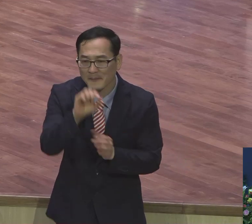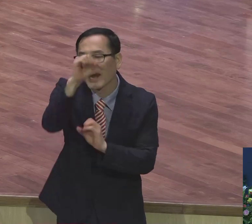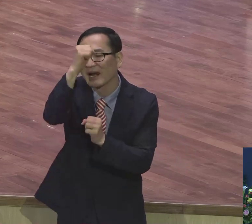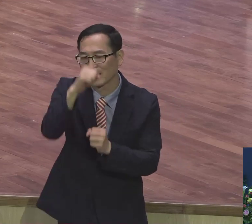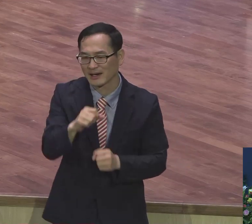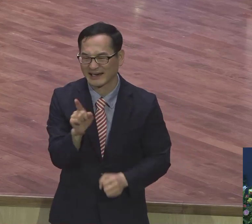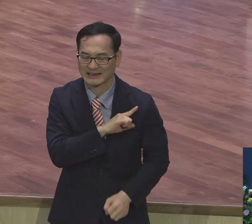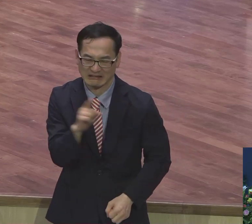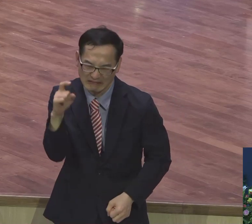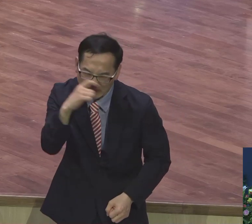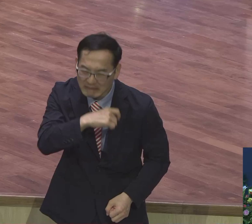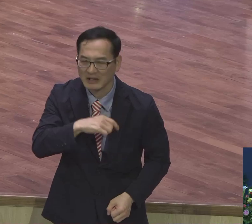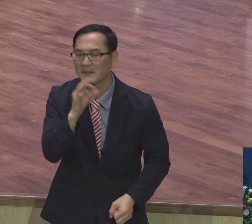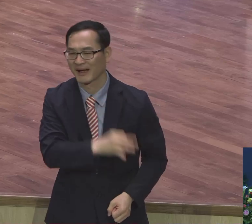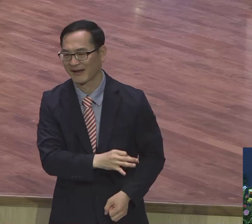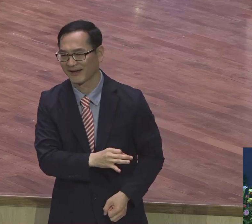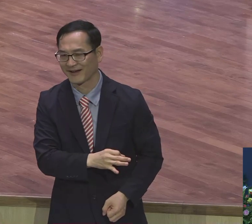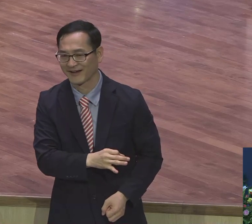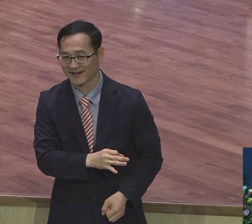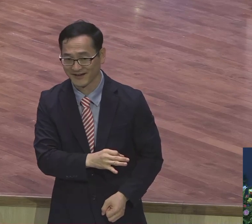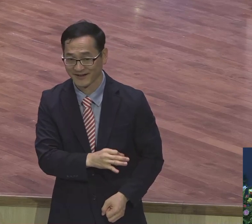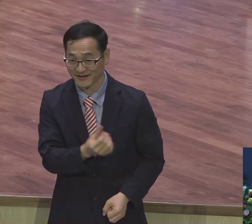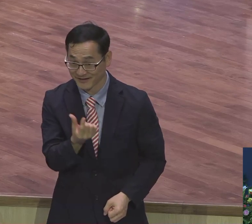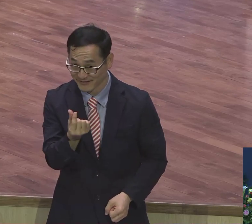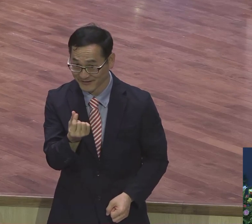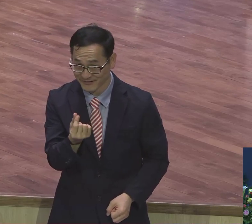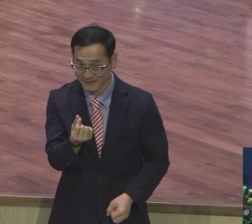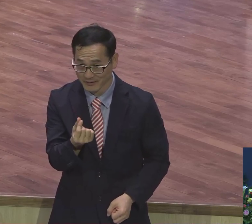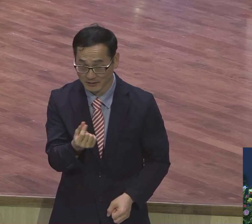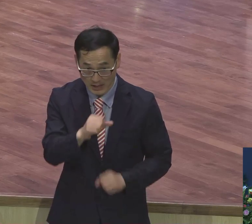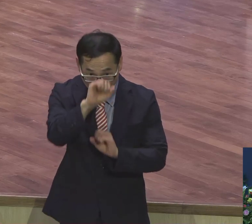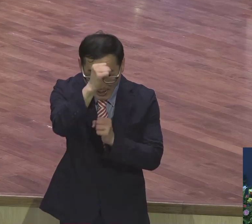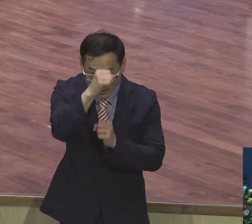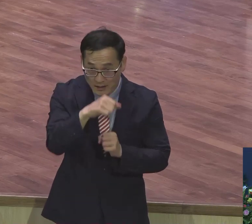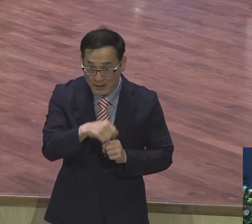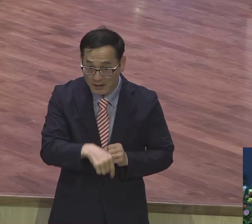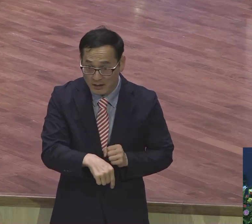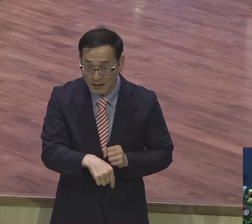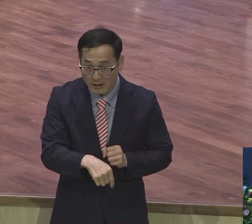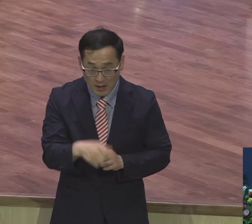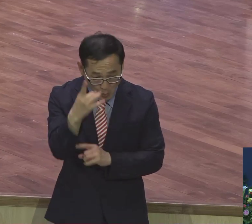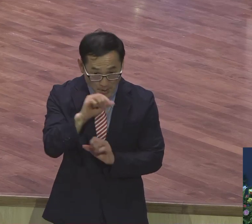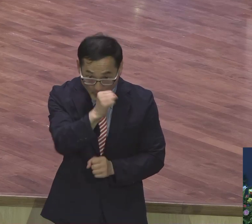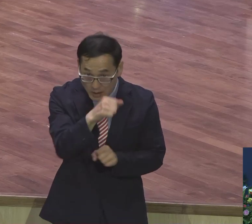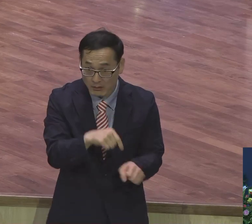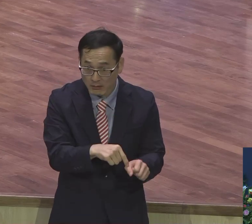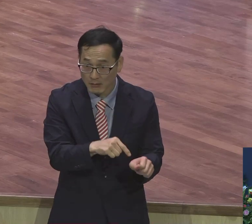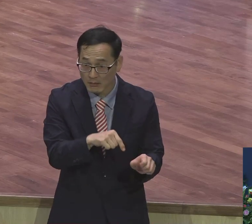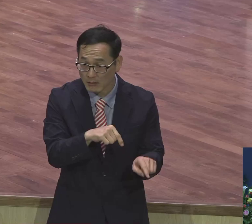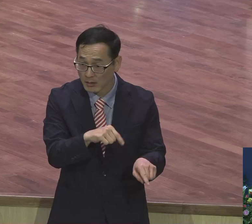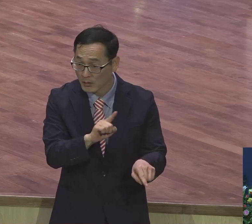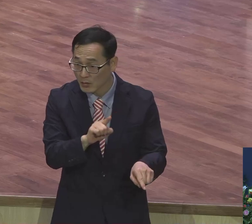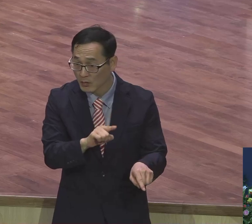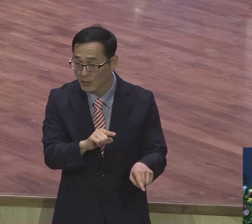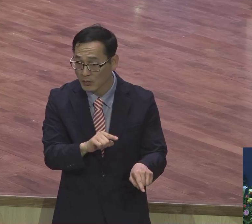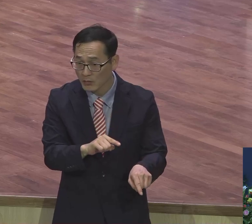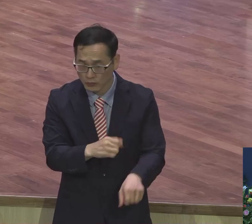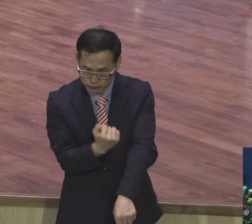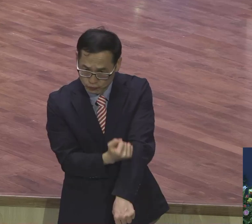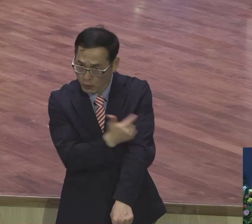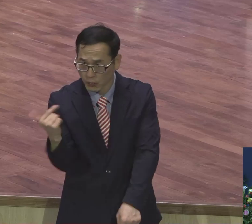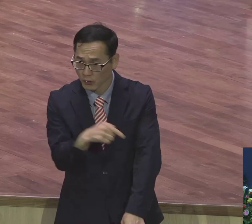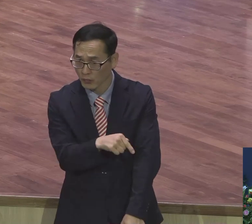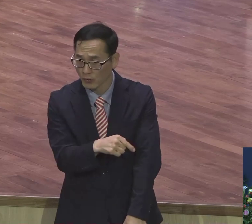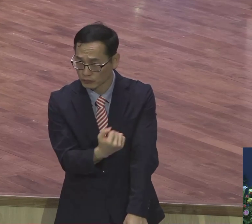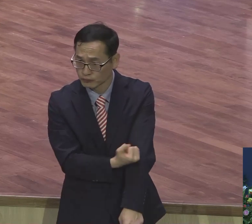그런데 이 발은요. 사실 그렇게 찬밥신세를 받아야 할 부위가 아니잖아요. 이